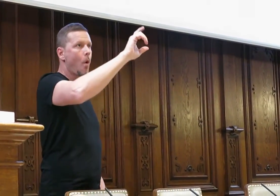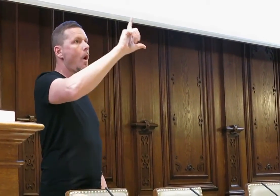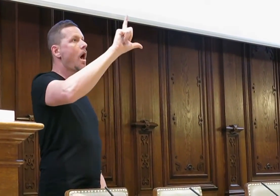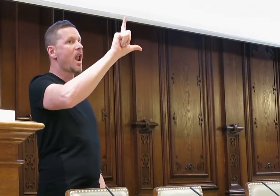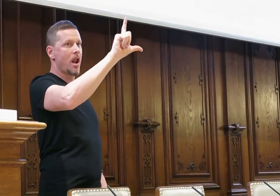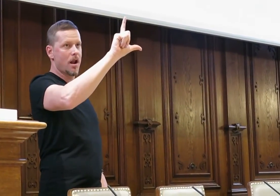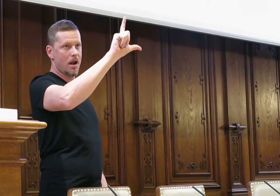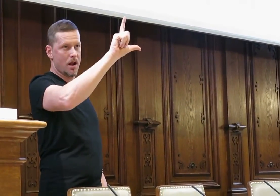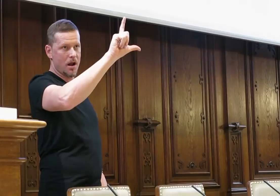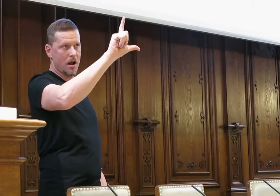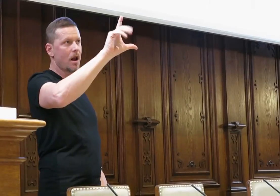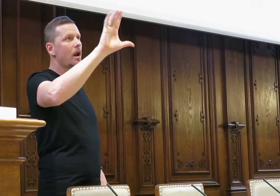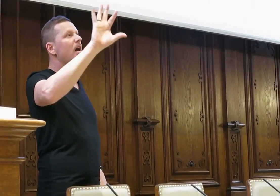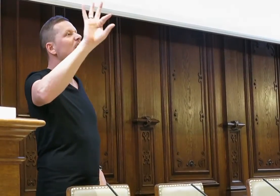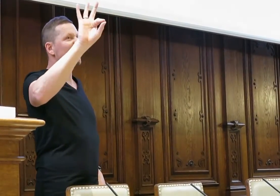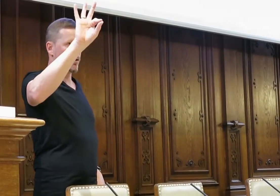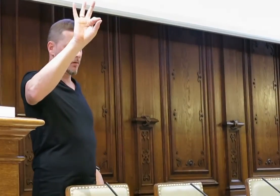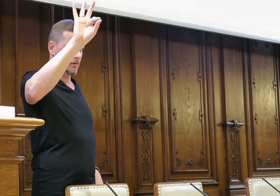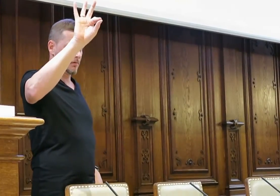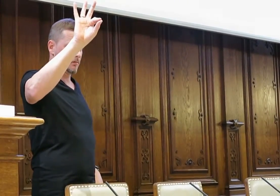das L und das F.